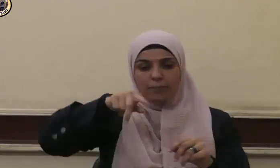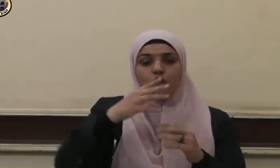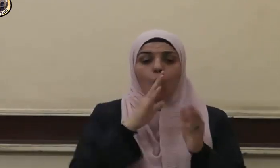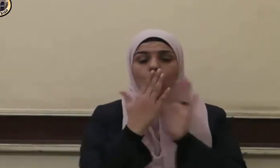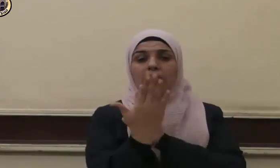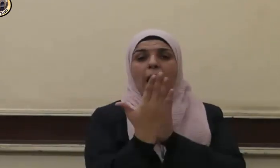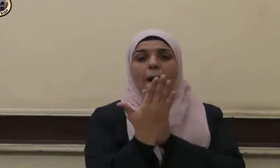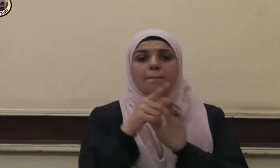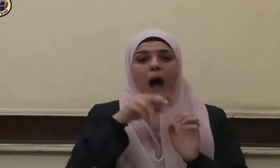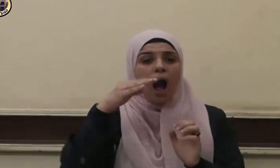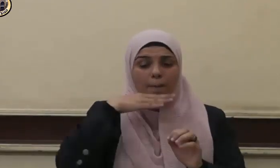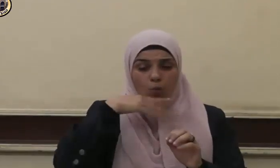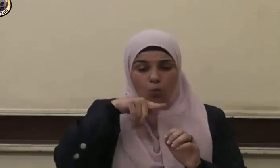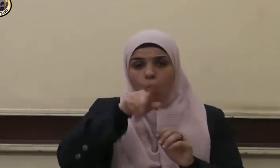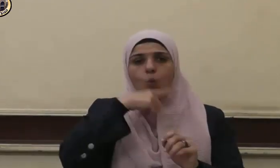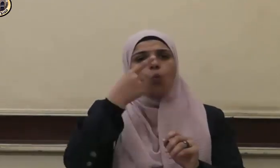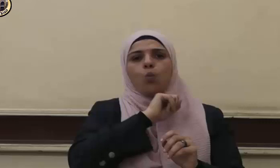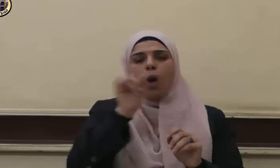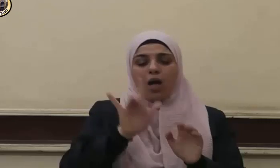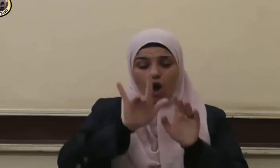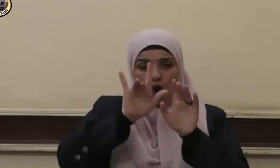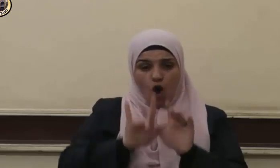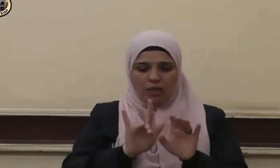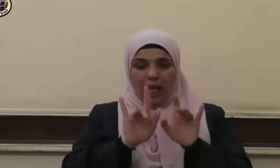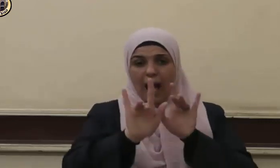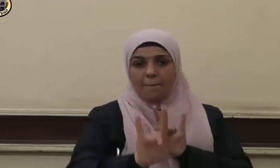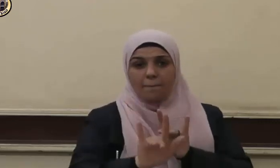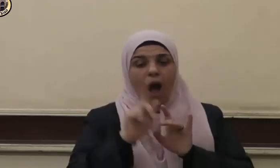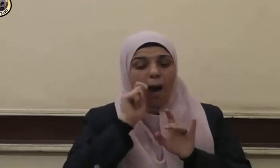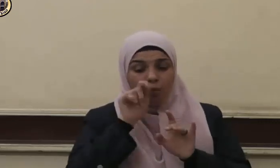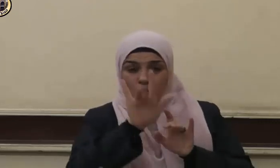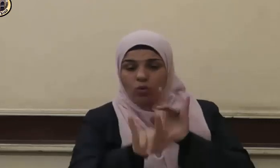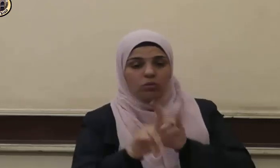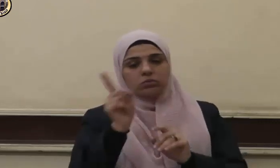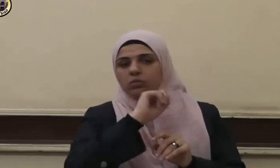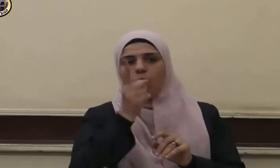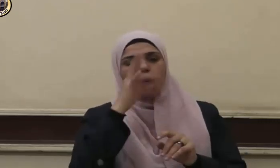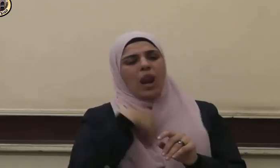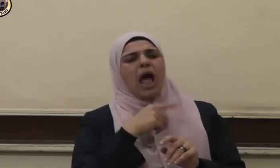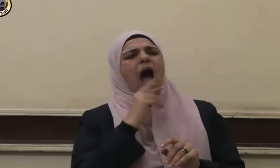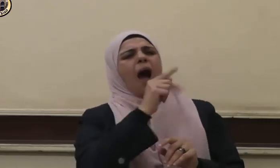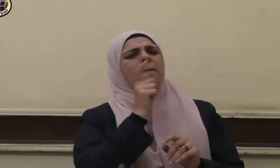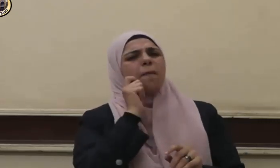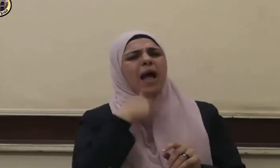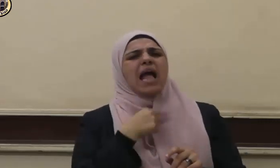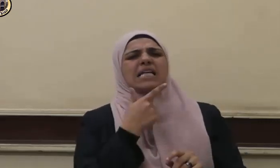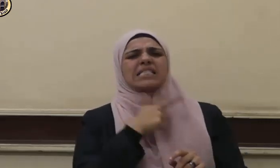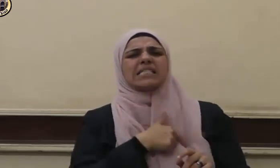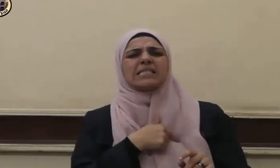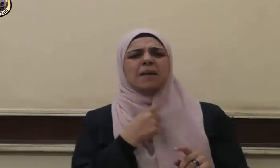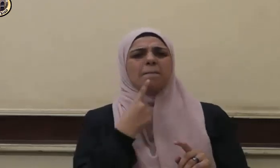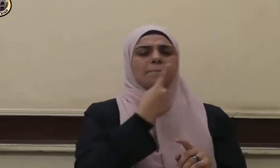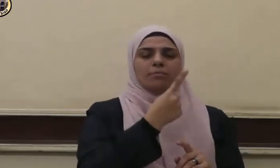أبيك ولا تجلس قبله ولا تدعوه باسمه ولا